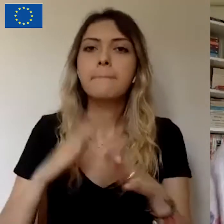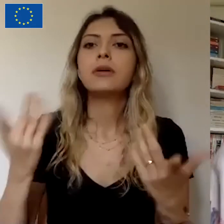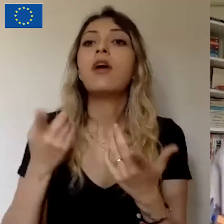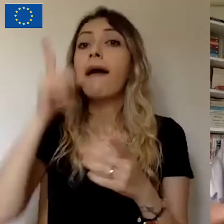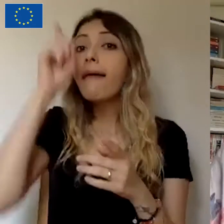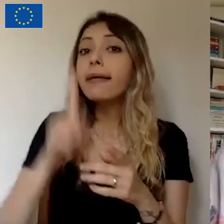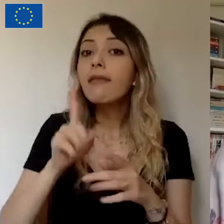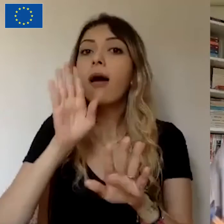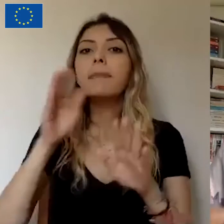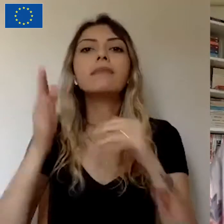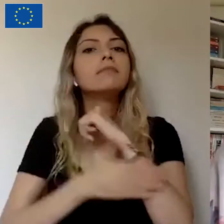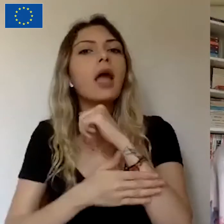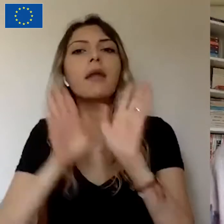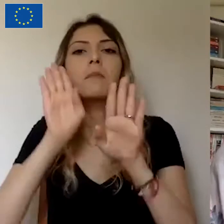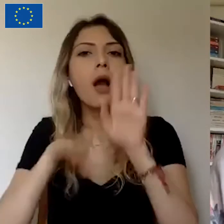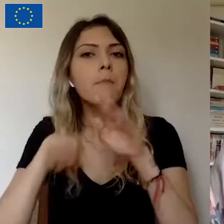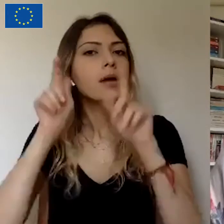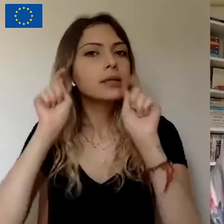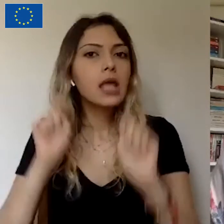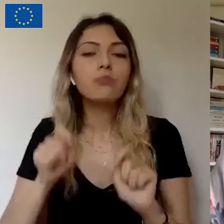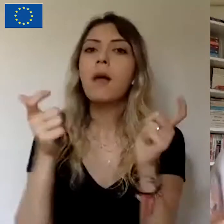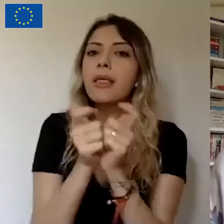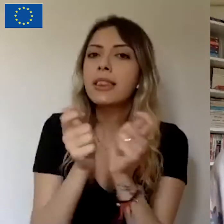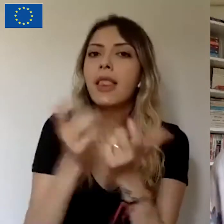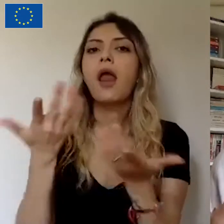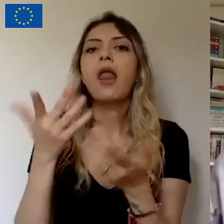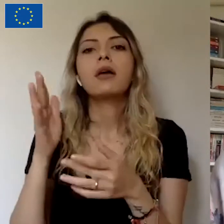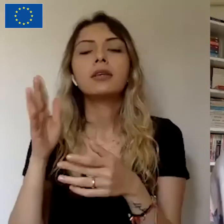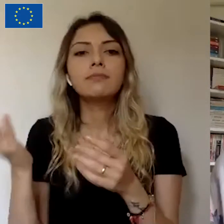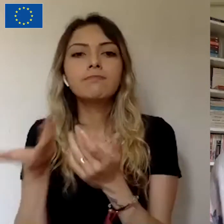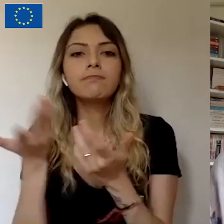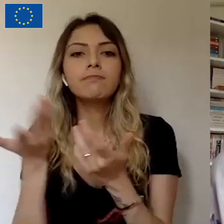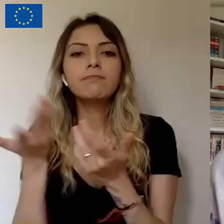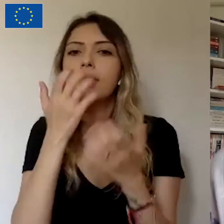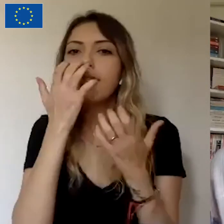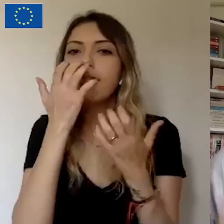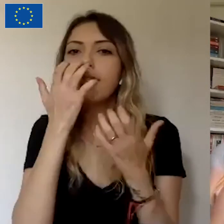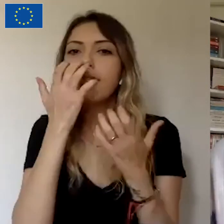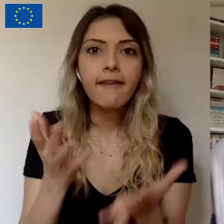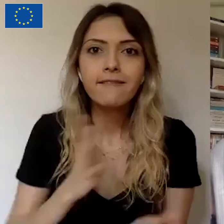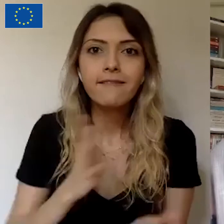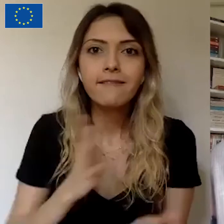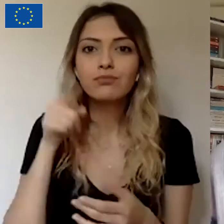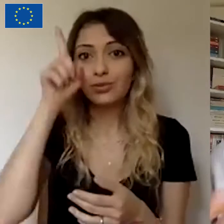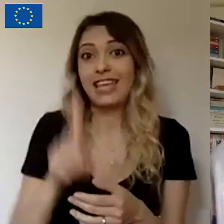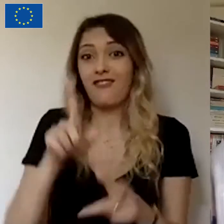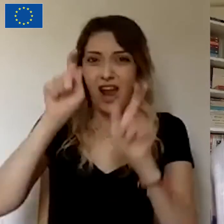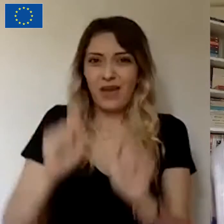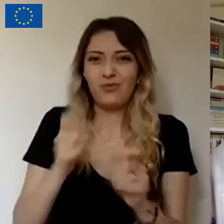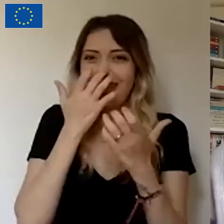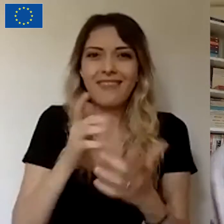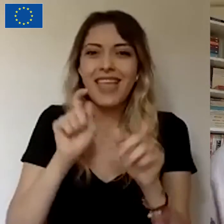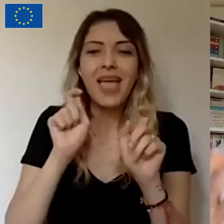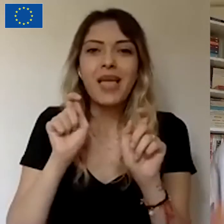çağrısı başlatacak, bir destek çağrısı başlatacak bir sivil toplum örgütüne öneriniz ne olur? Nasıl harekete geçirebilirler karşı